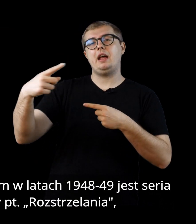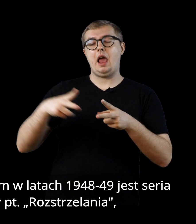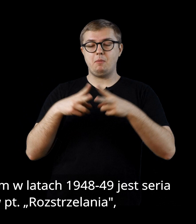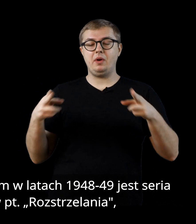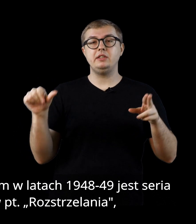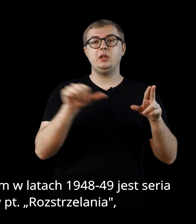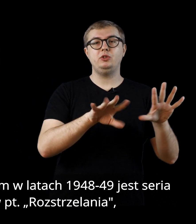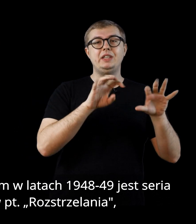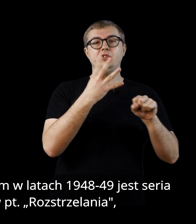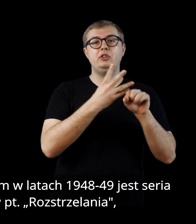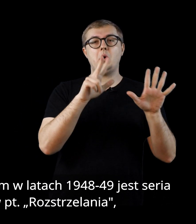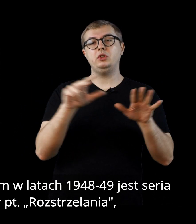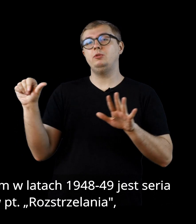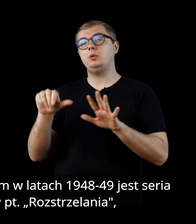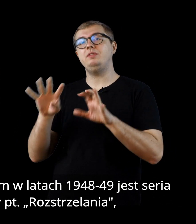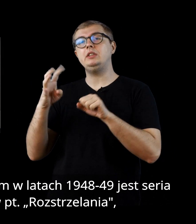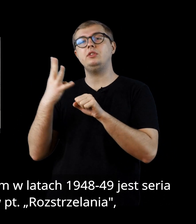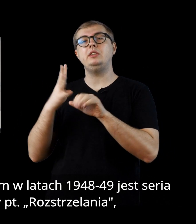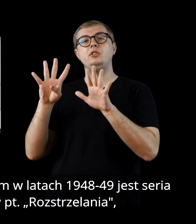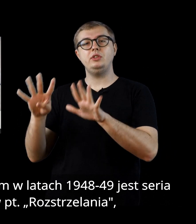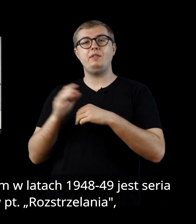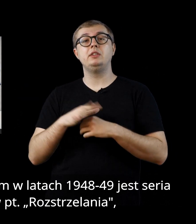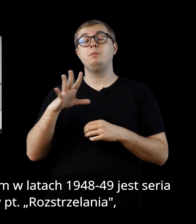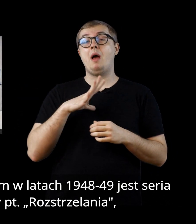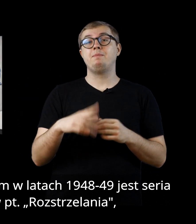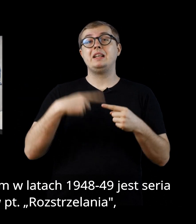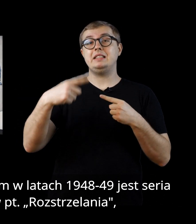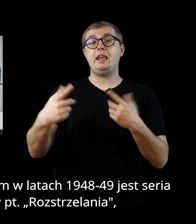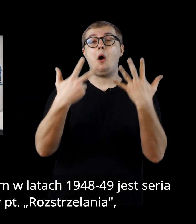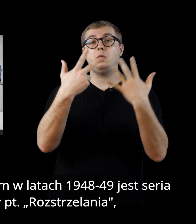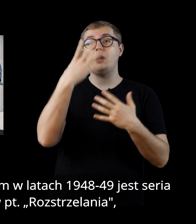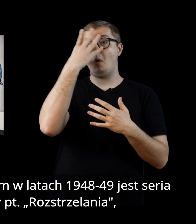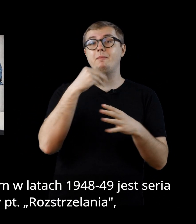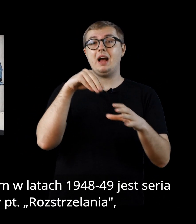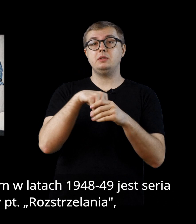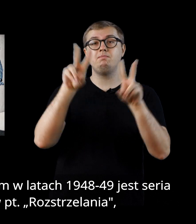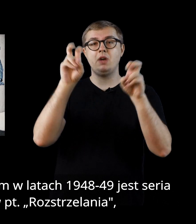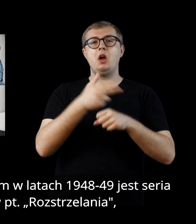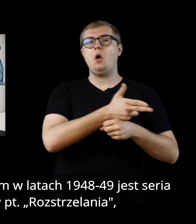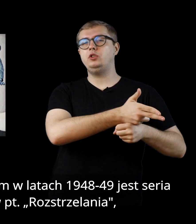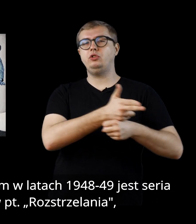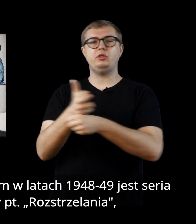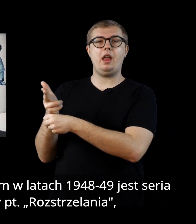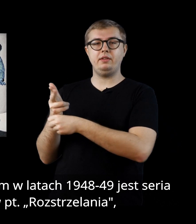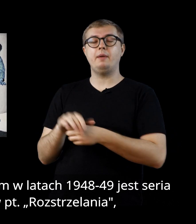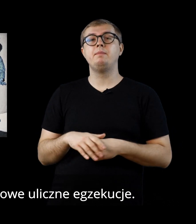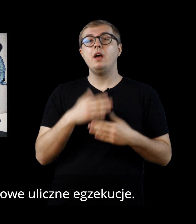powstałym w latach 1948-49 jest seria ośmiu obrazów pod tytułem Rozstrzelania,